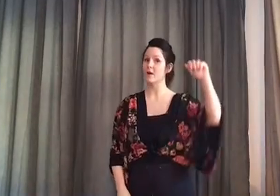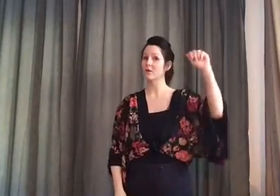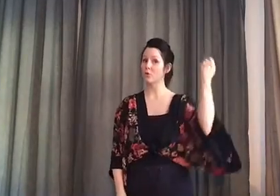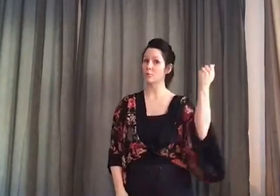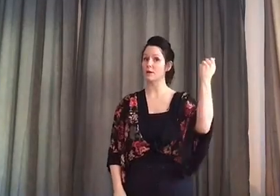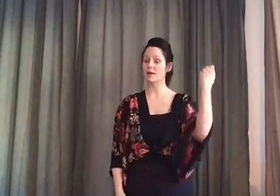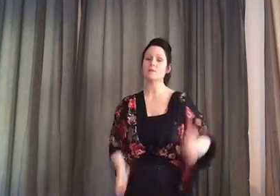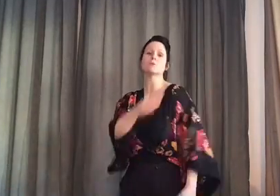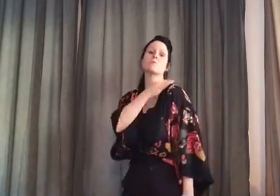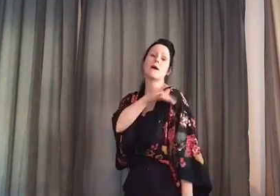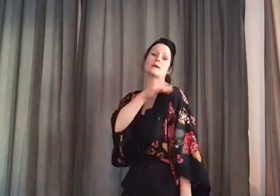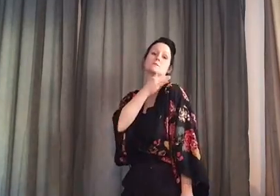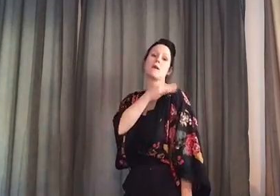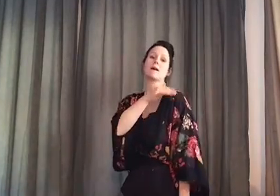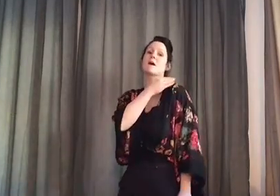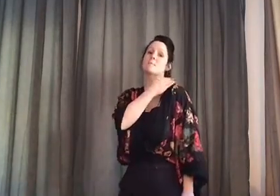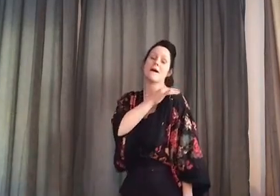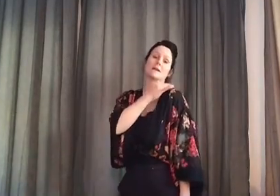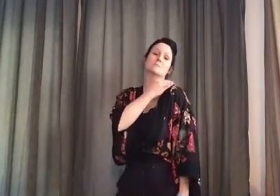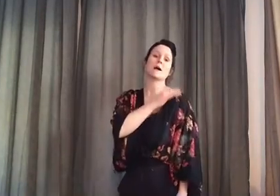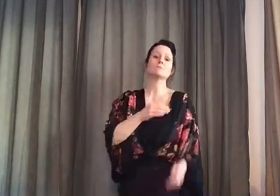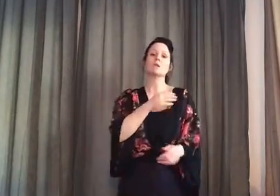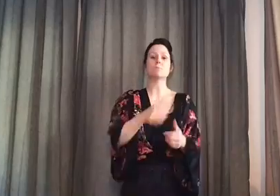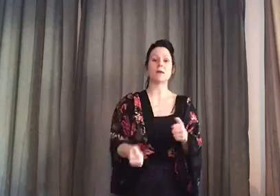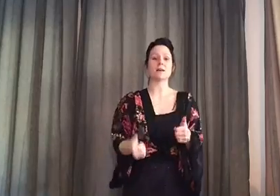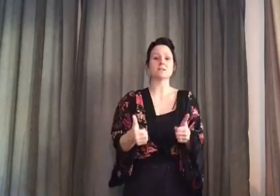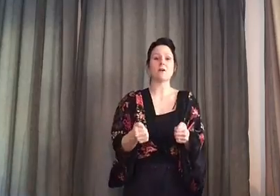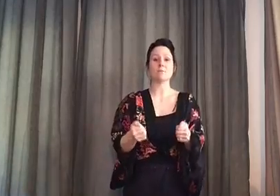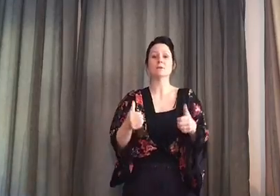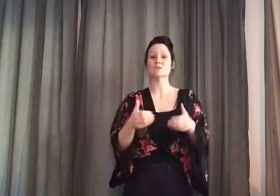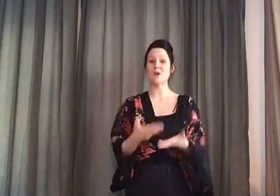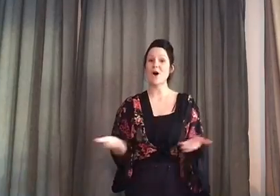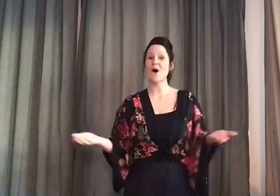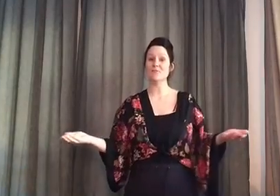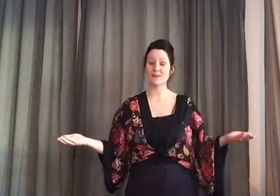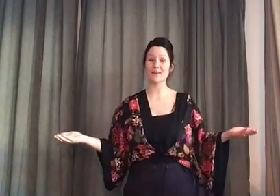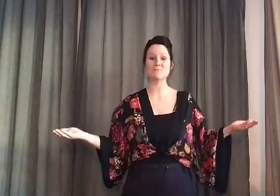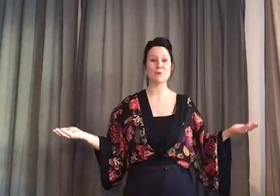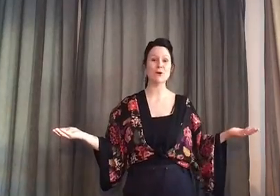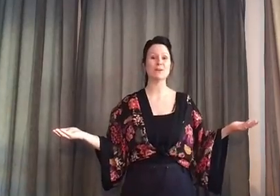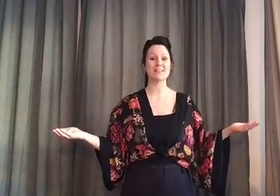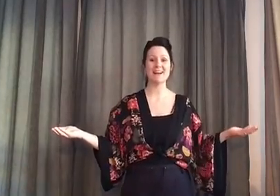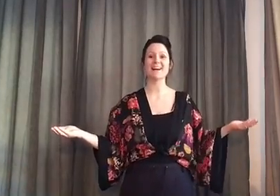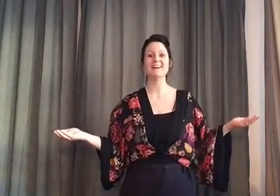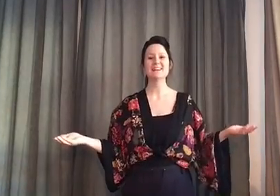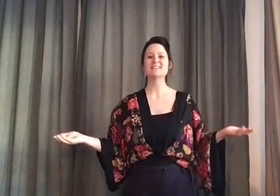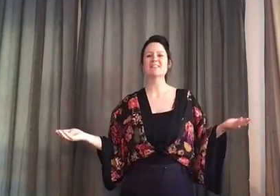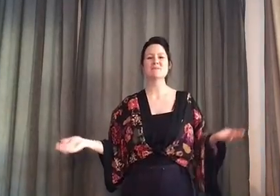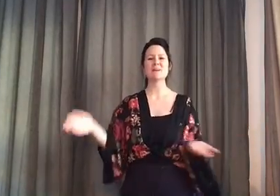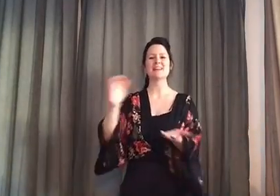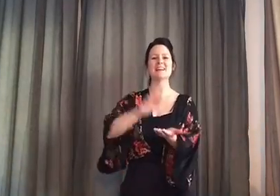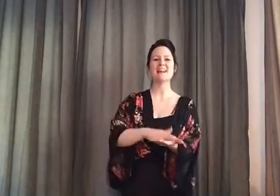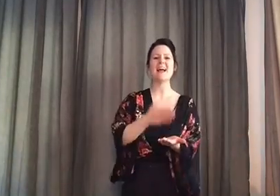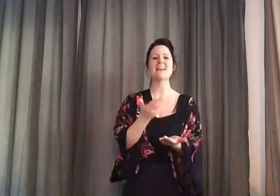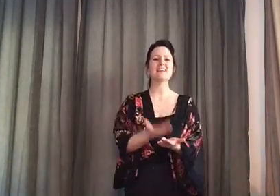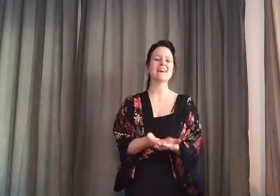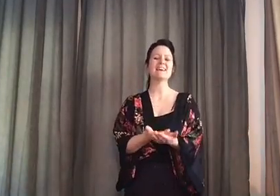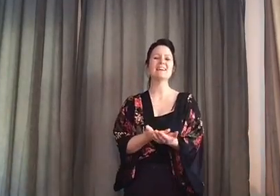Tågbiljet mot ett märkesplagg Märkesplagg mot en PS5 Ska vi byta? Ska vi byta grejer?